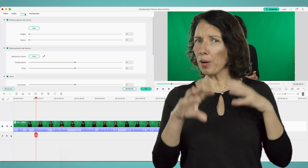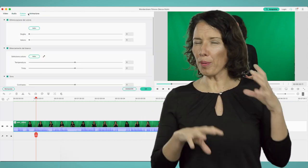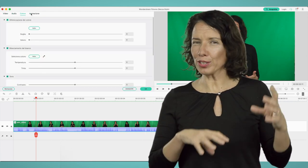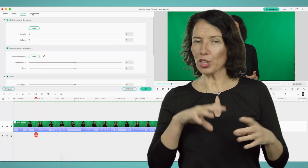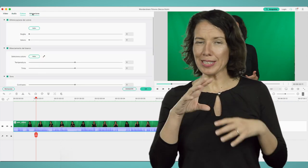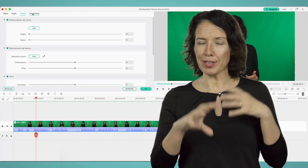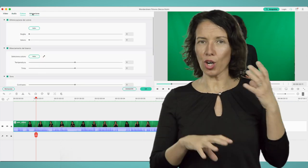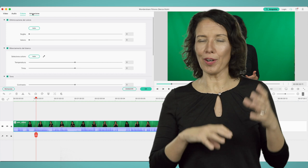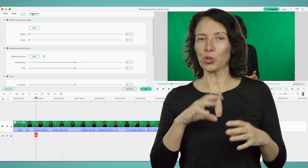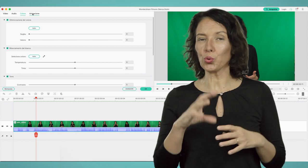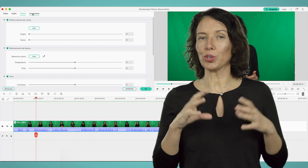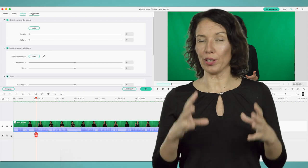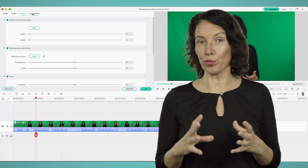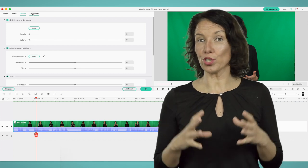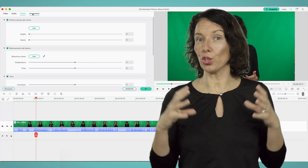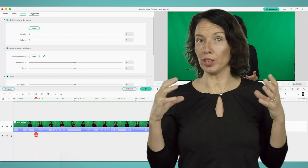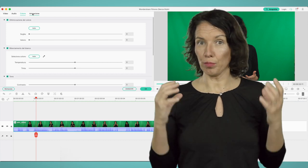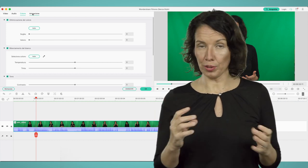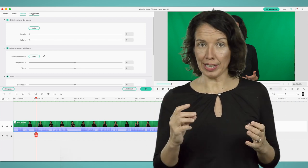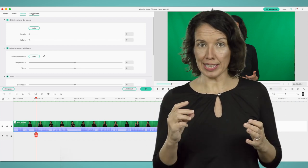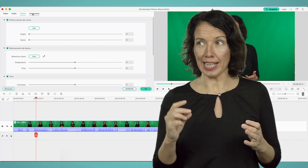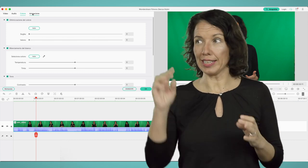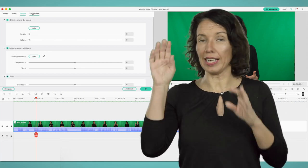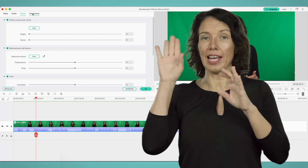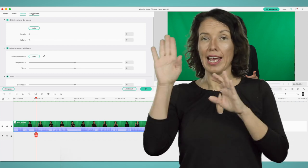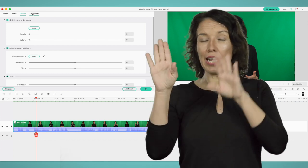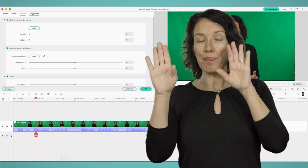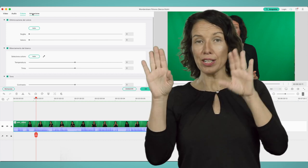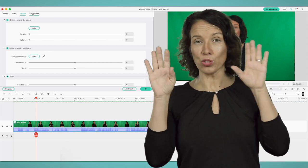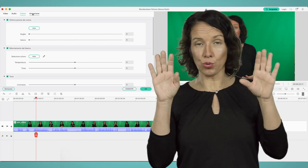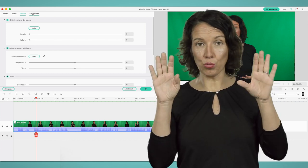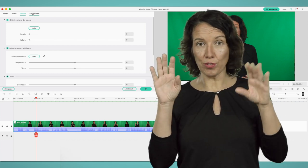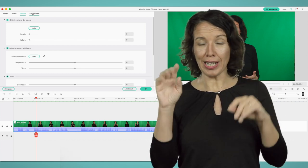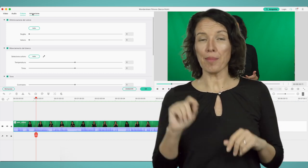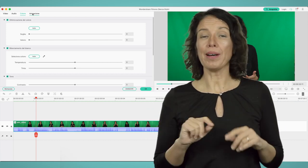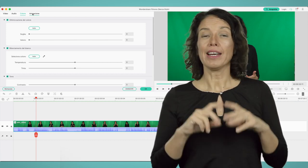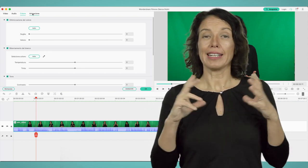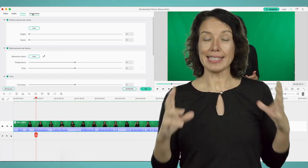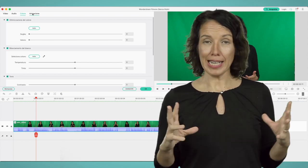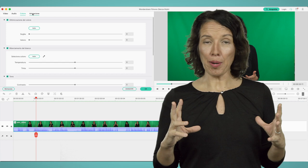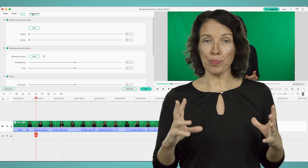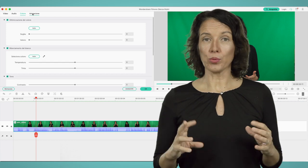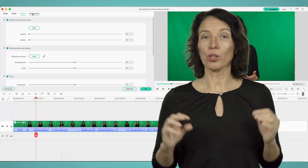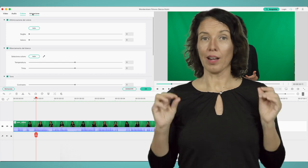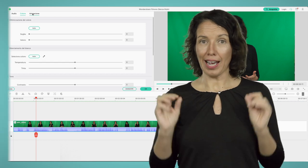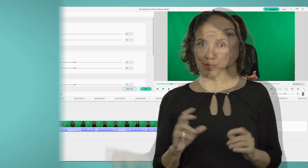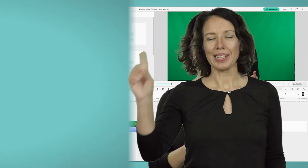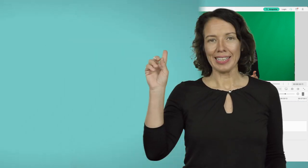il posto dove si trovano tutte le funzioni più interessanti. E' apparso un nuovo tab che si chiama appunto animazioni.